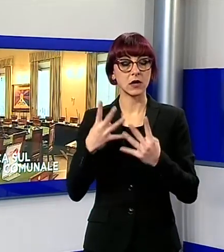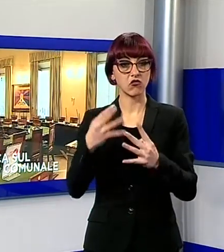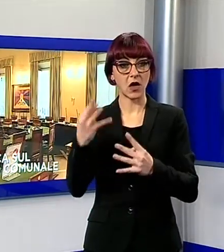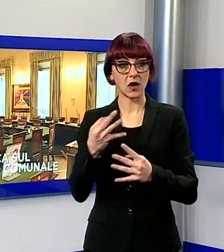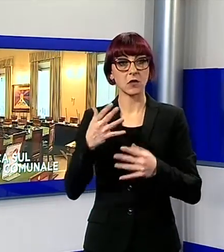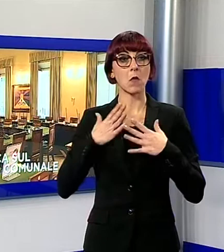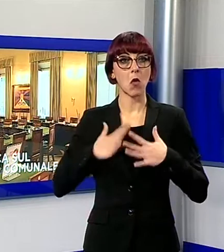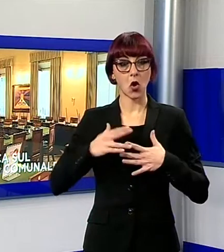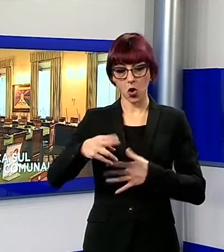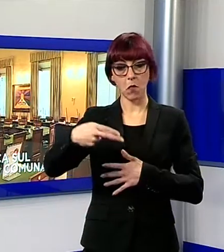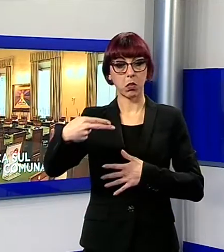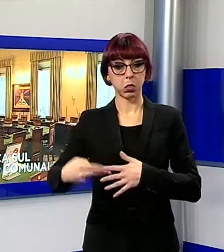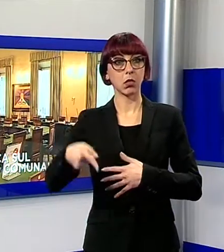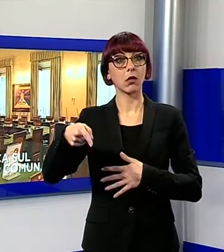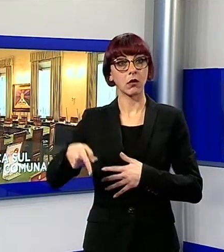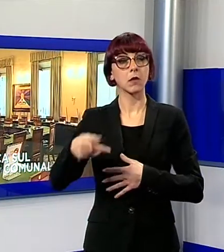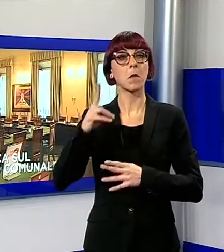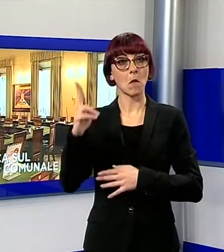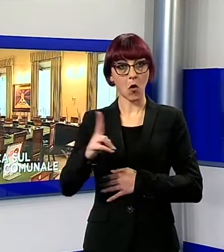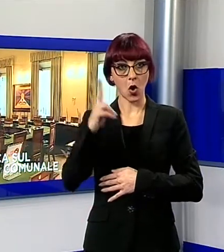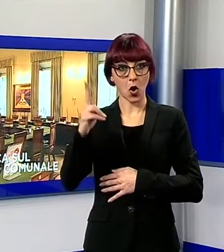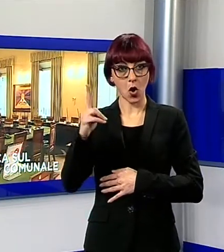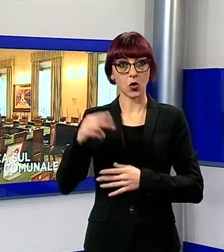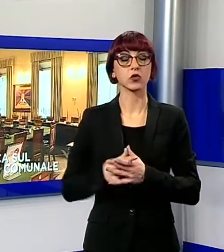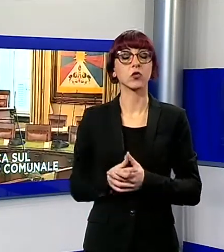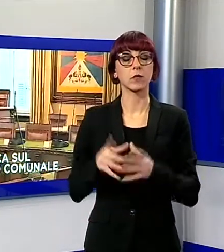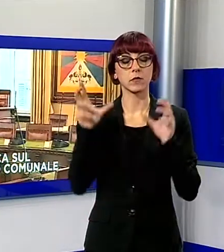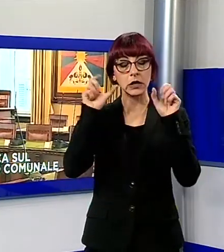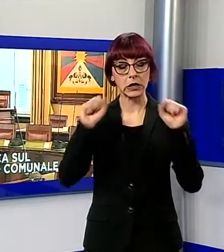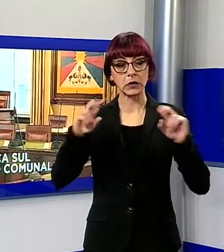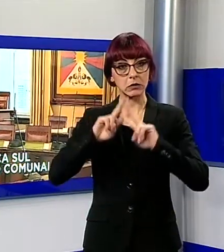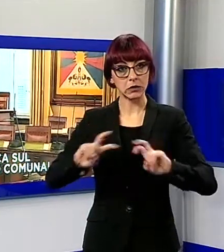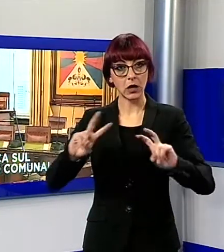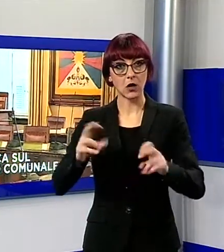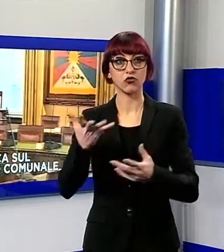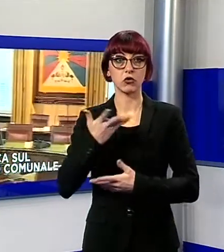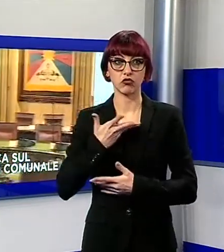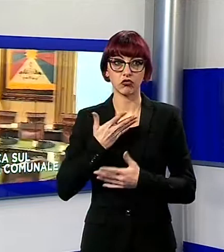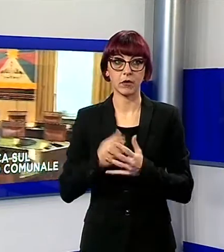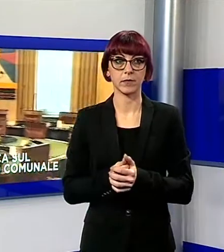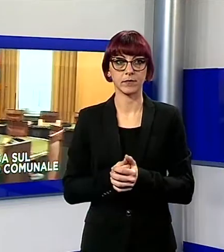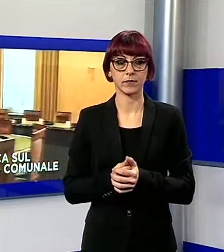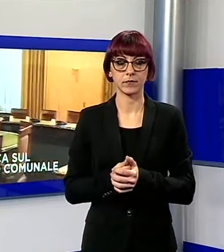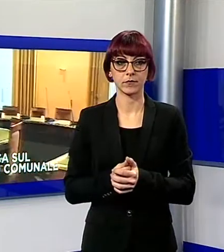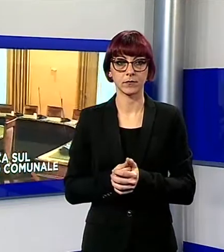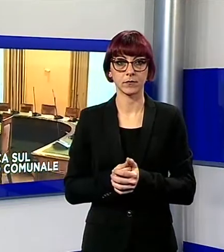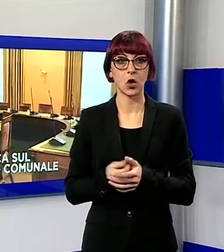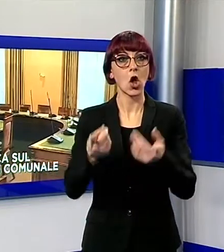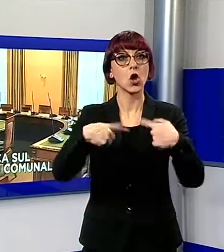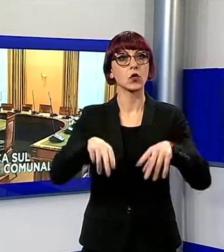È polemica sul Consiglio Comunale, la maggioranza fa saltare la riunione sull'aumento della COSAP, opposizioni all